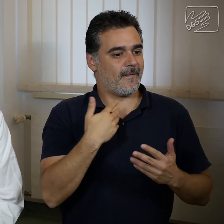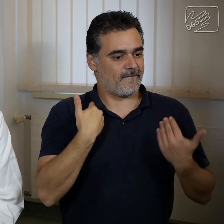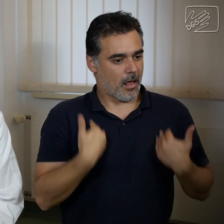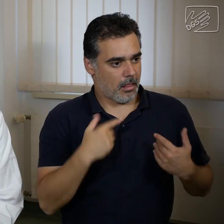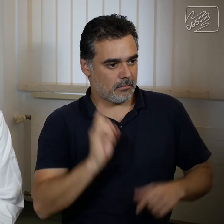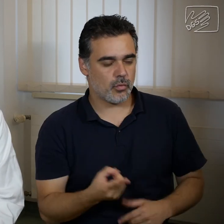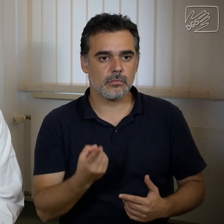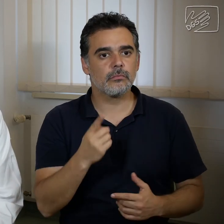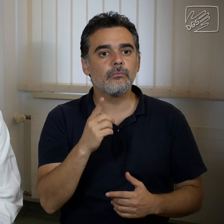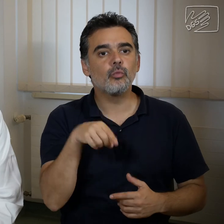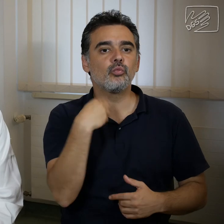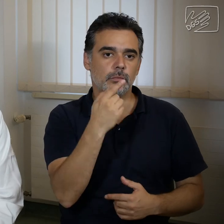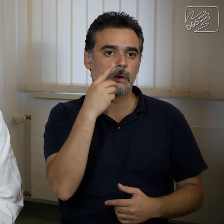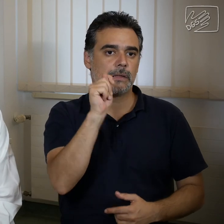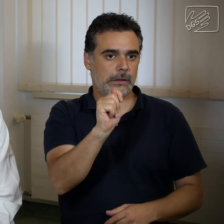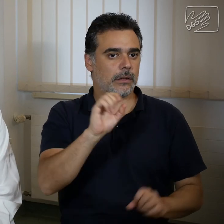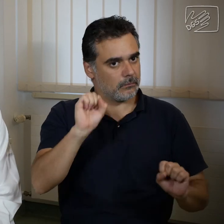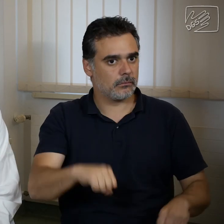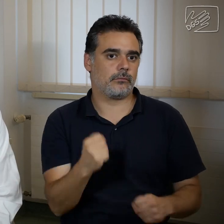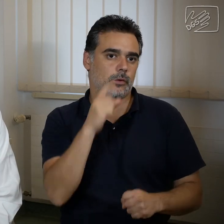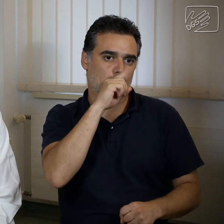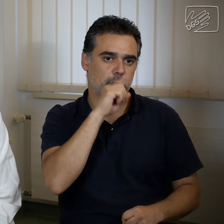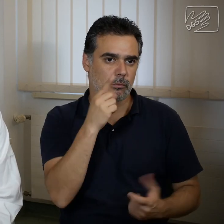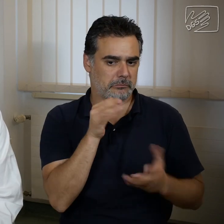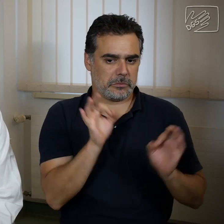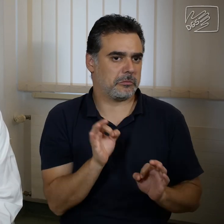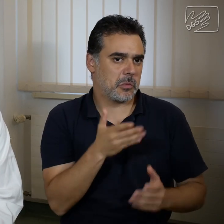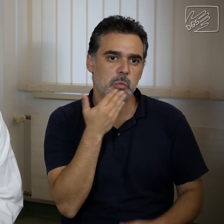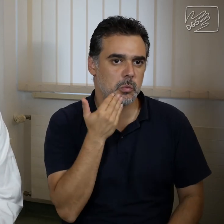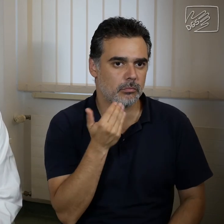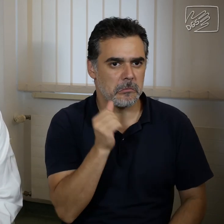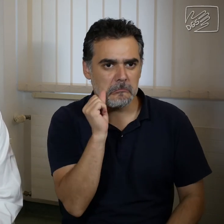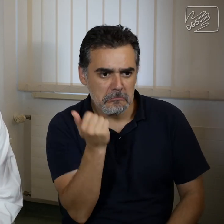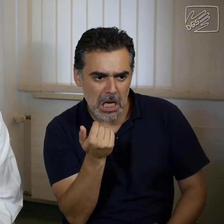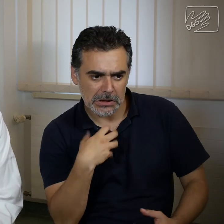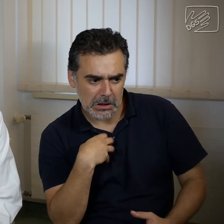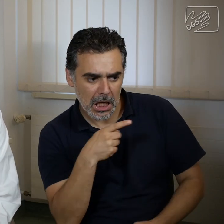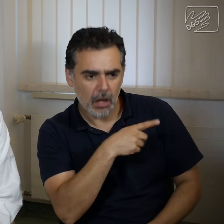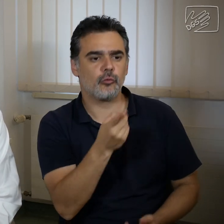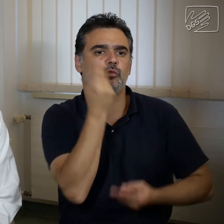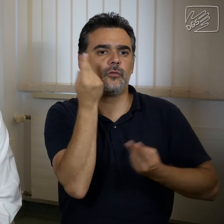kann 6 weiterhin Spaß machen und es ist 6 keinerlei Bedrohung. Die meisten Sachen sind sowieso sehr gut behandelbar.